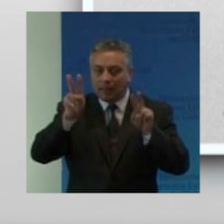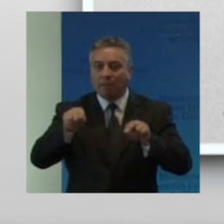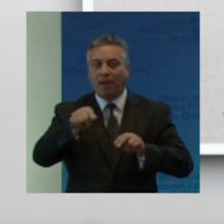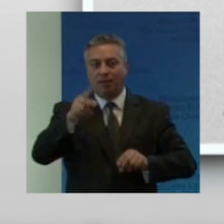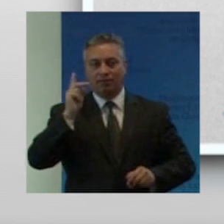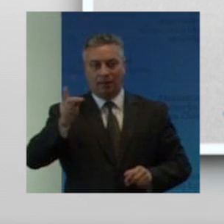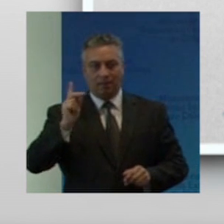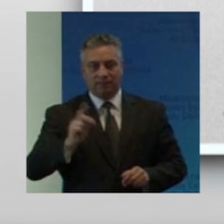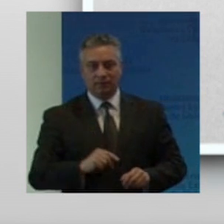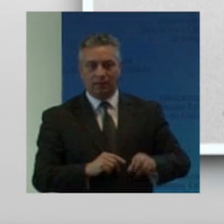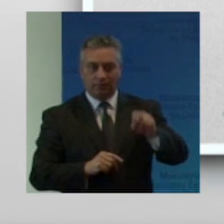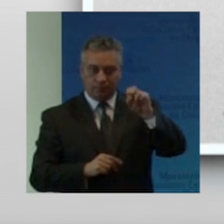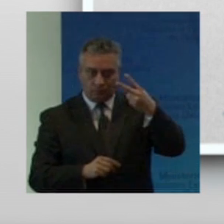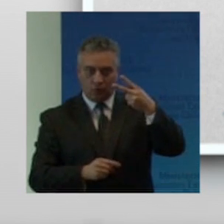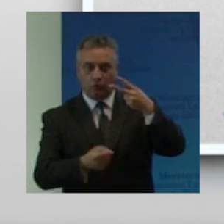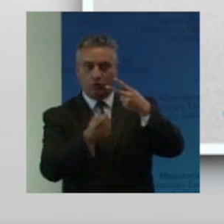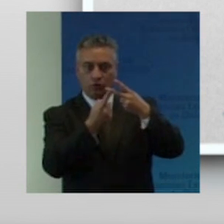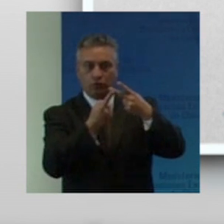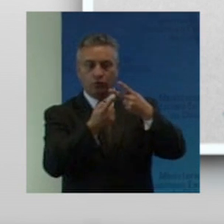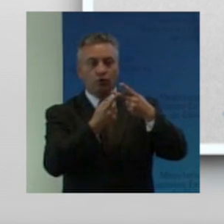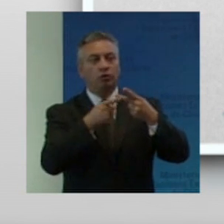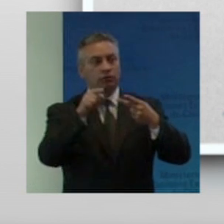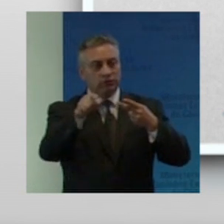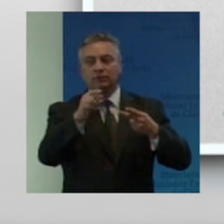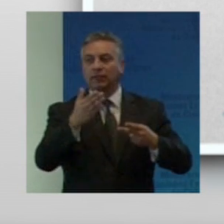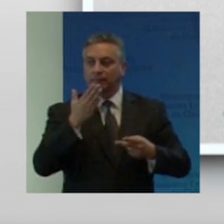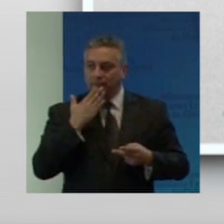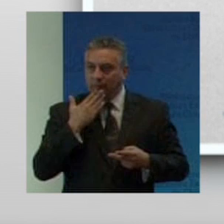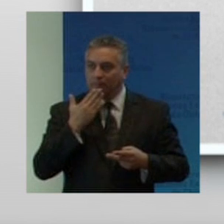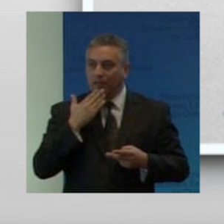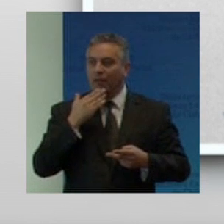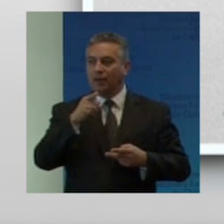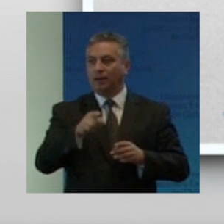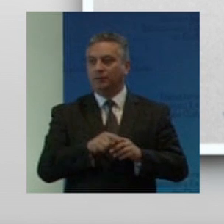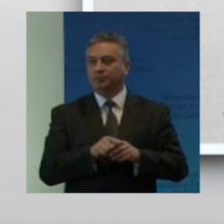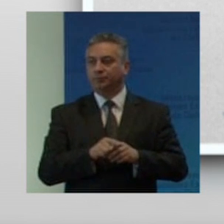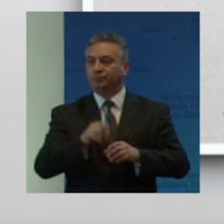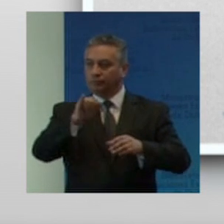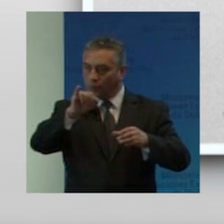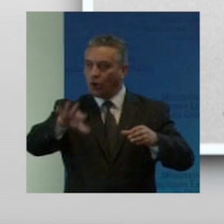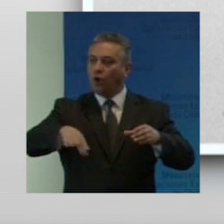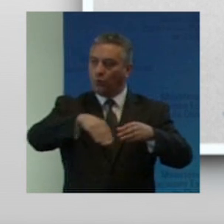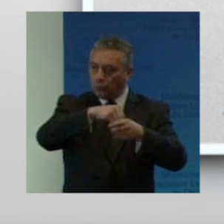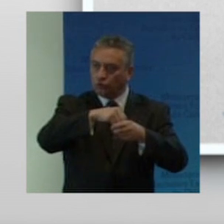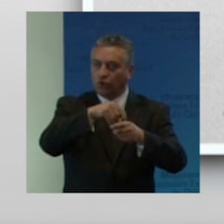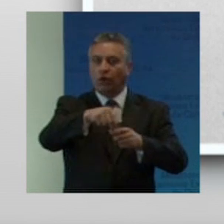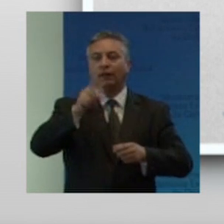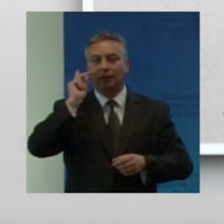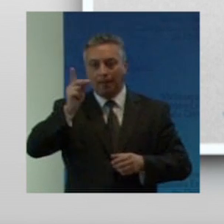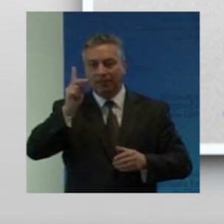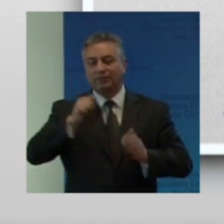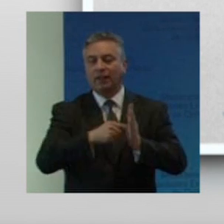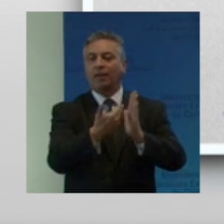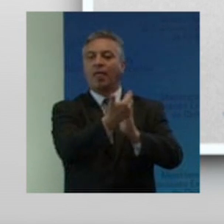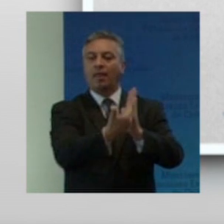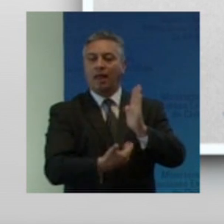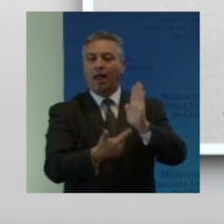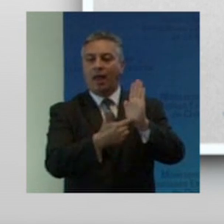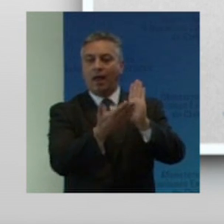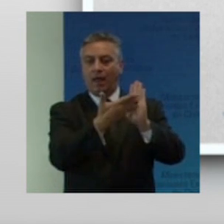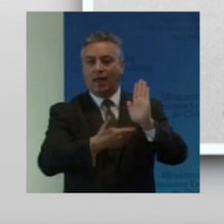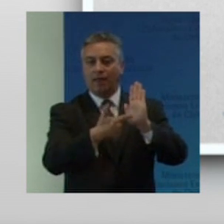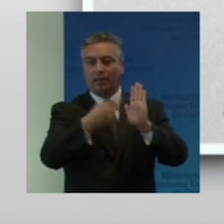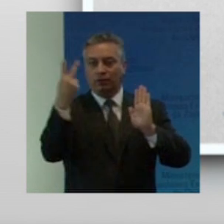dos es la inclusión de la discapacidad en la Agenda 2030